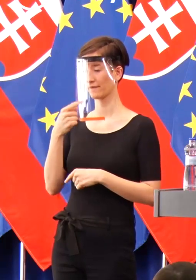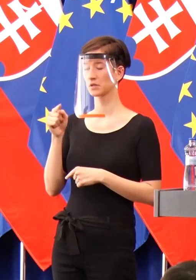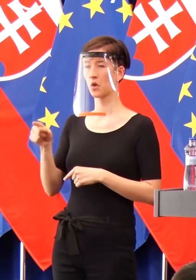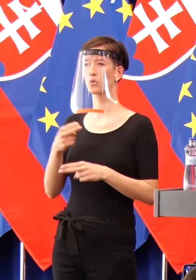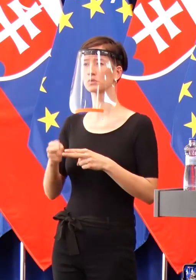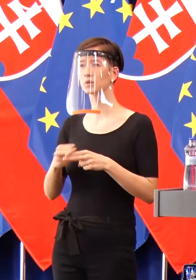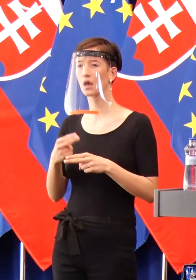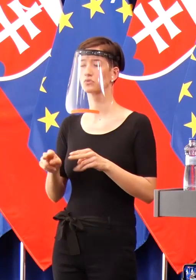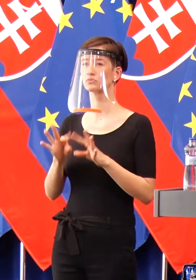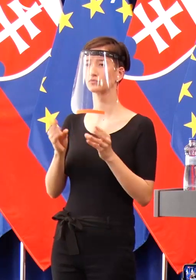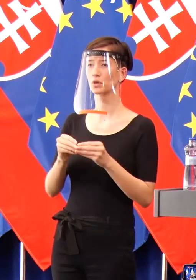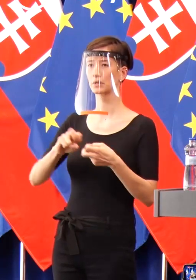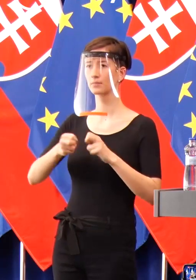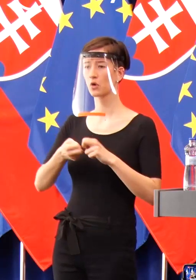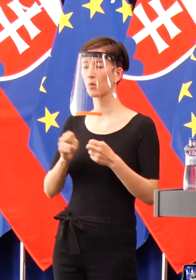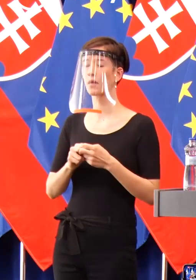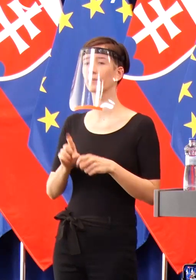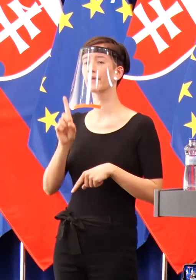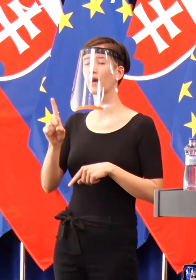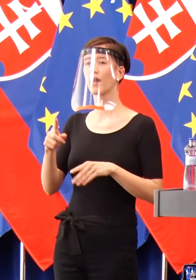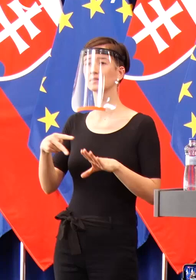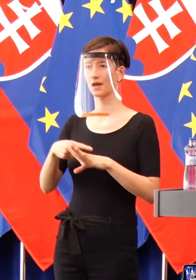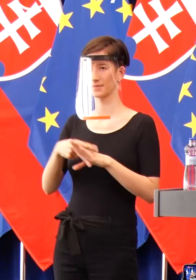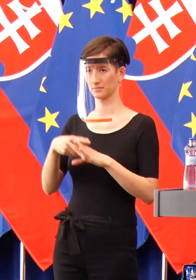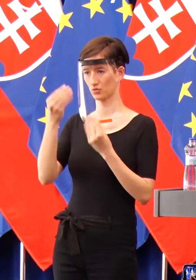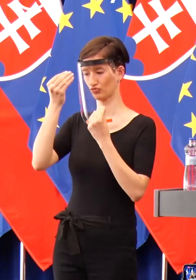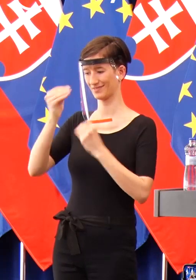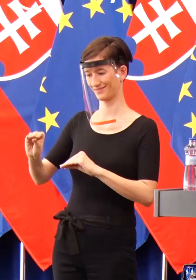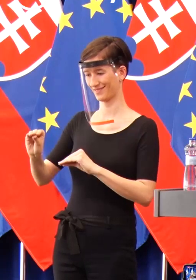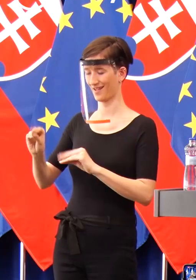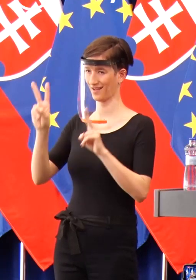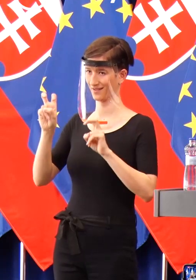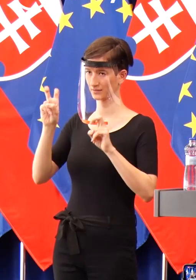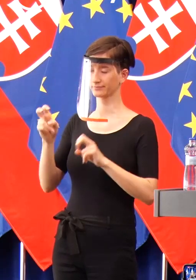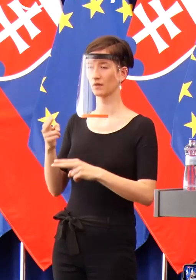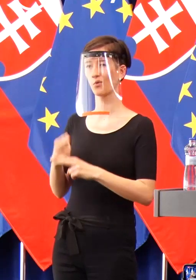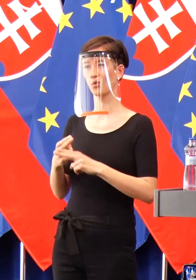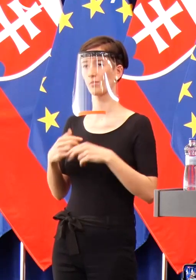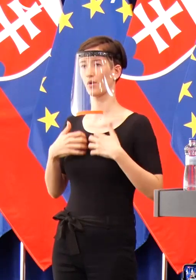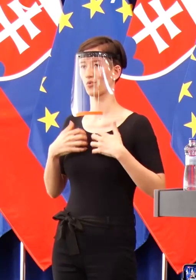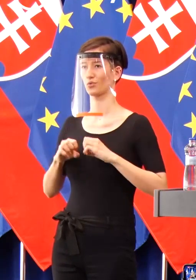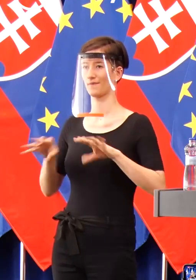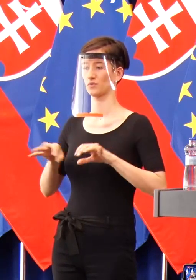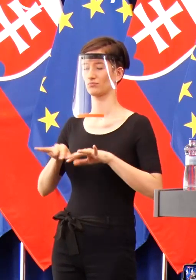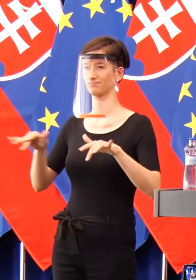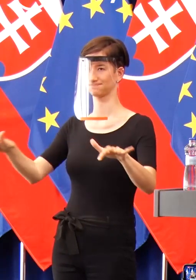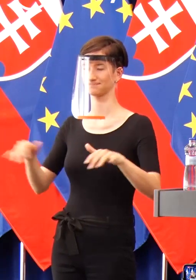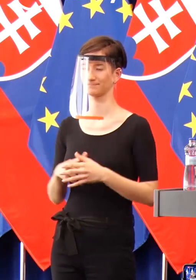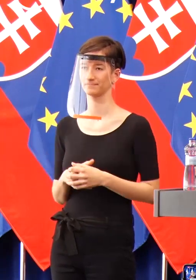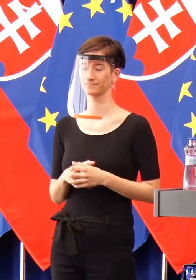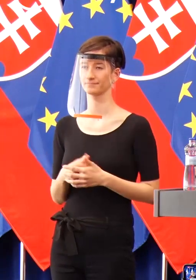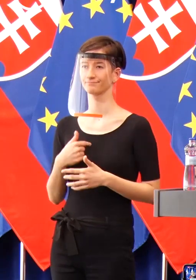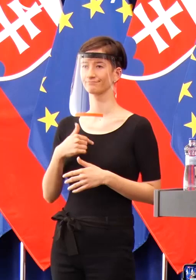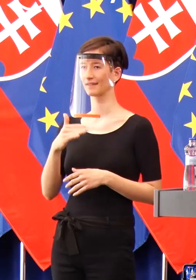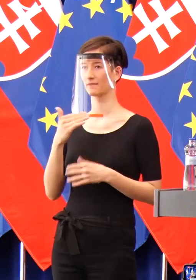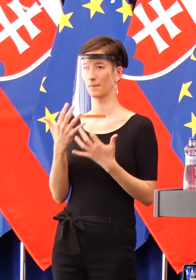riešiteľ a zabezpečil nám darček, z ktorého sa nemusíme tak ľahko spamätať. A veľmi ma to mrzí a bol by som veľmi rád, aby